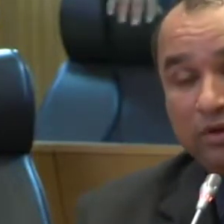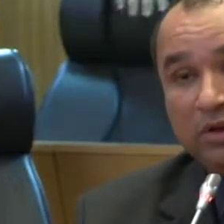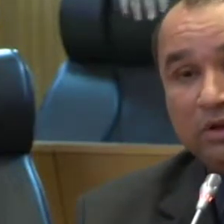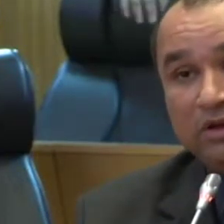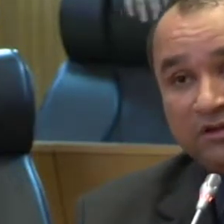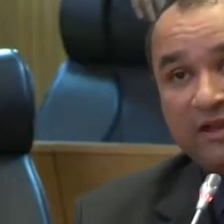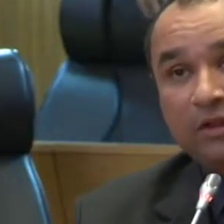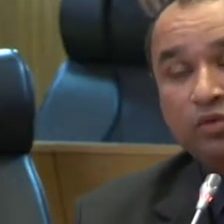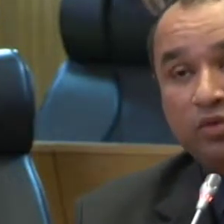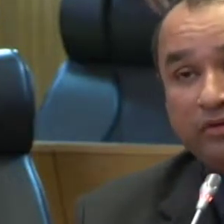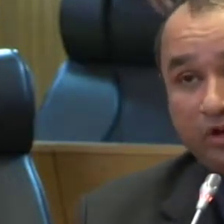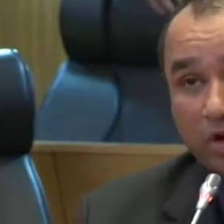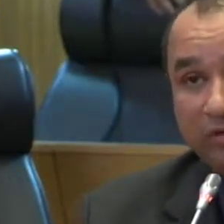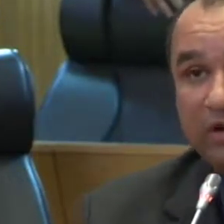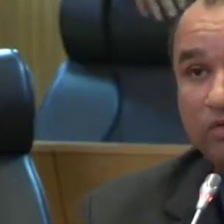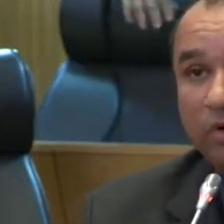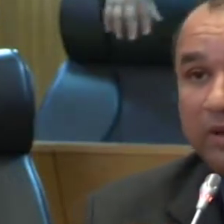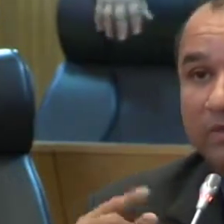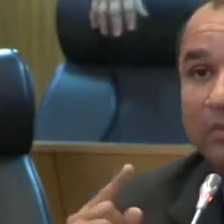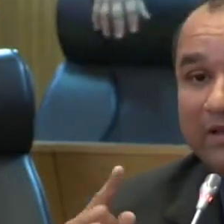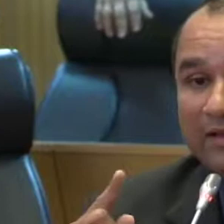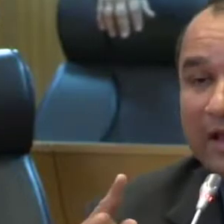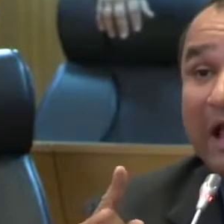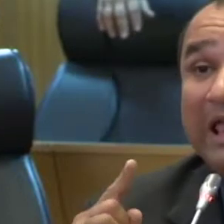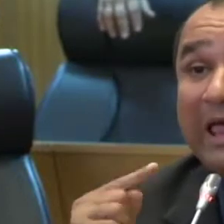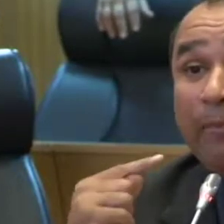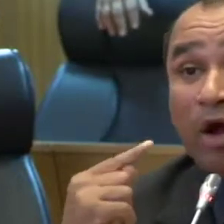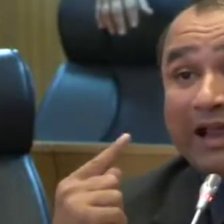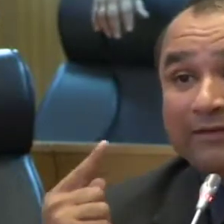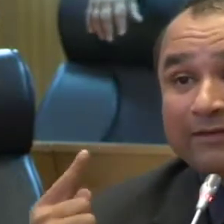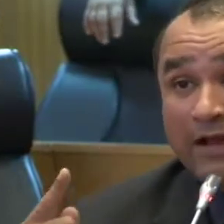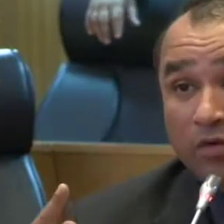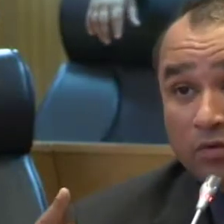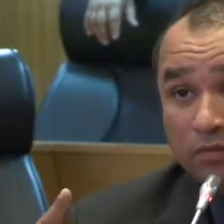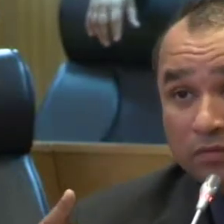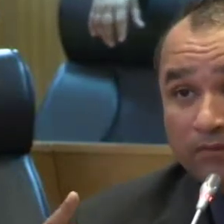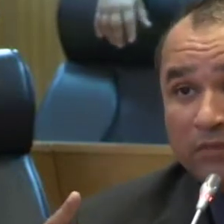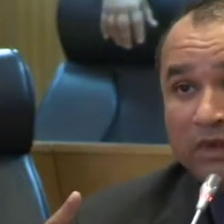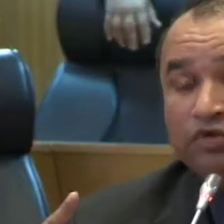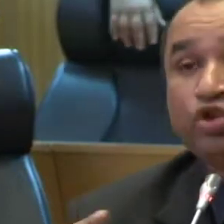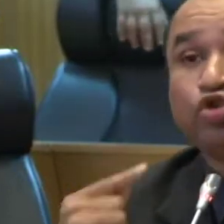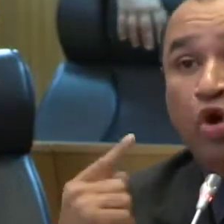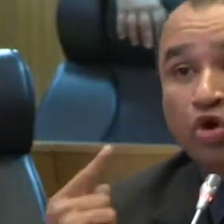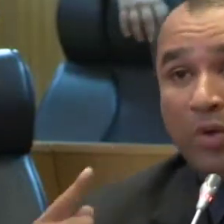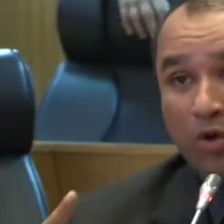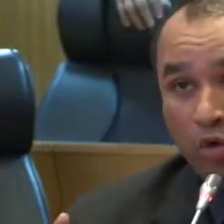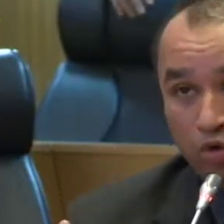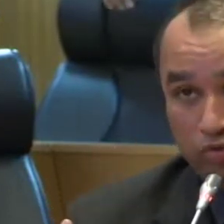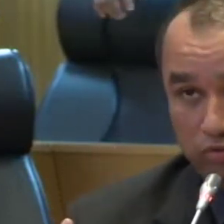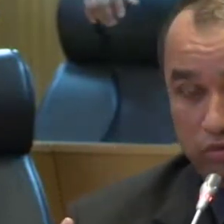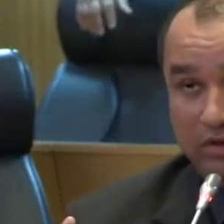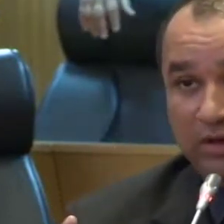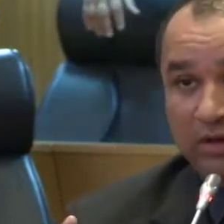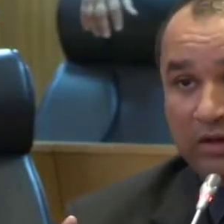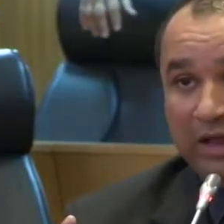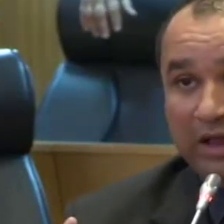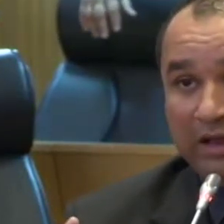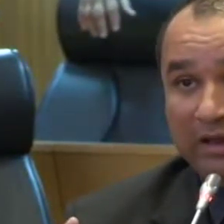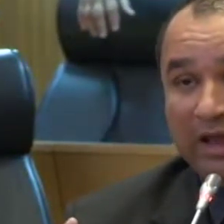firmado, iniciado no escritório do senador João Alberto, mas a elaboração de todo o acordo,